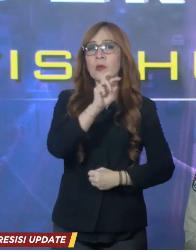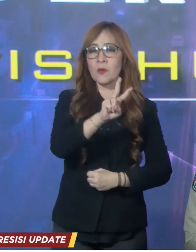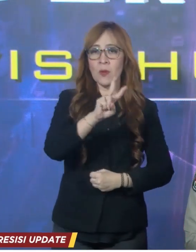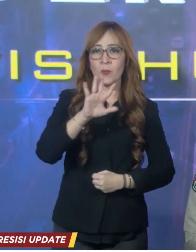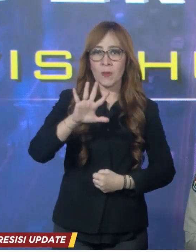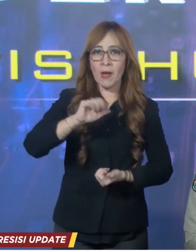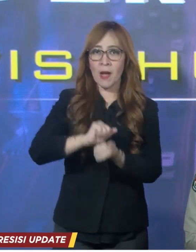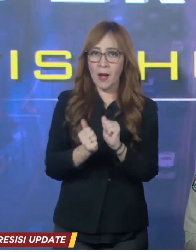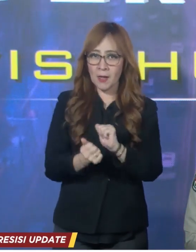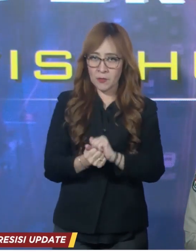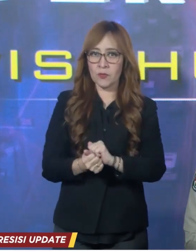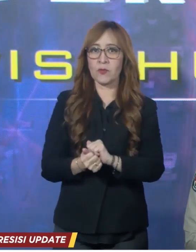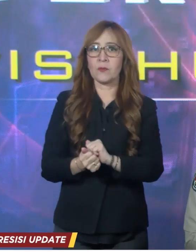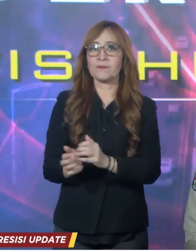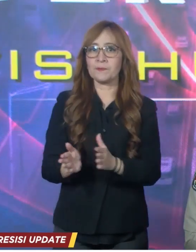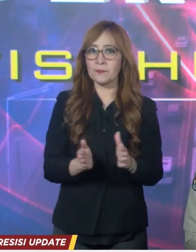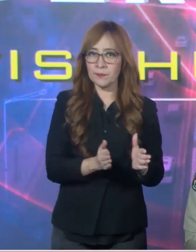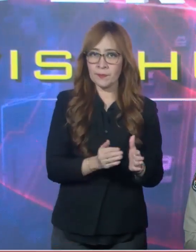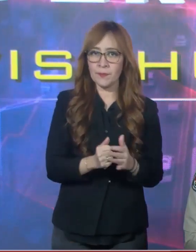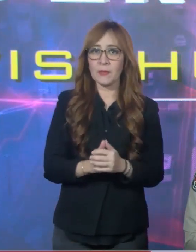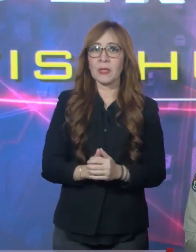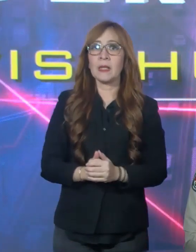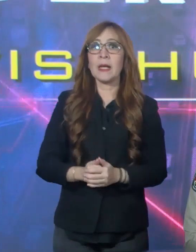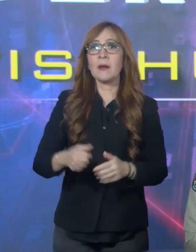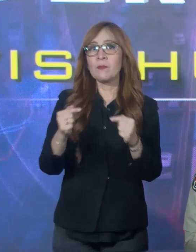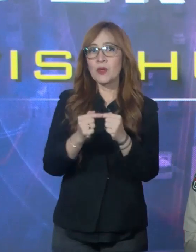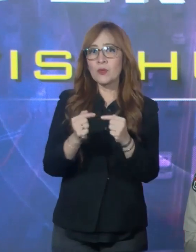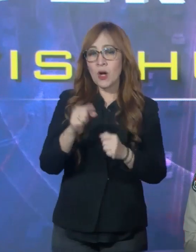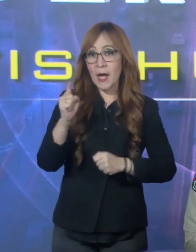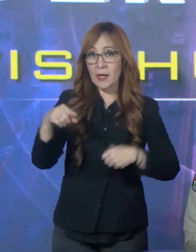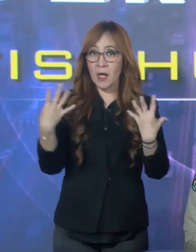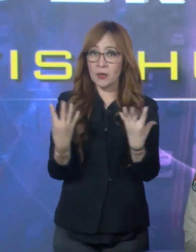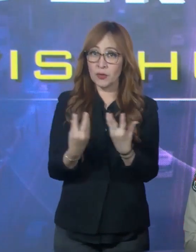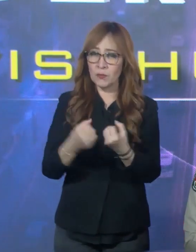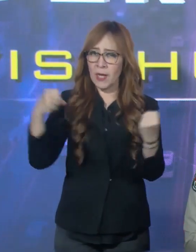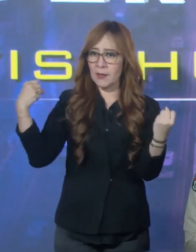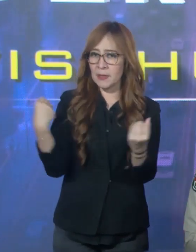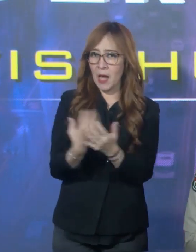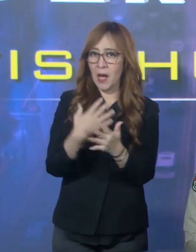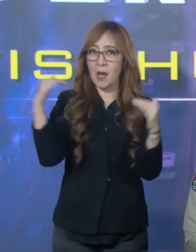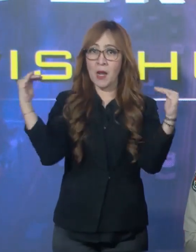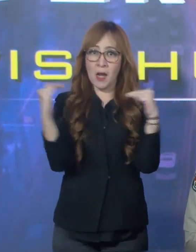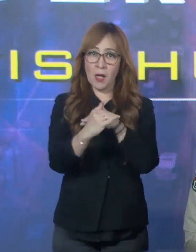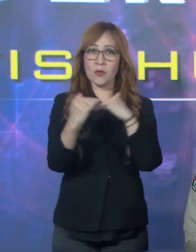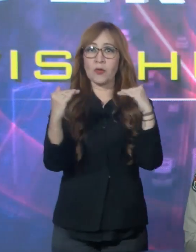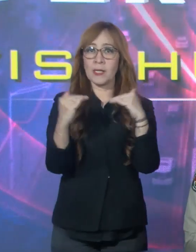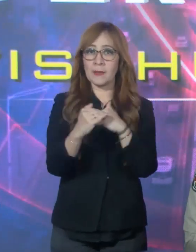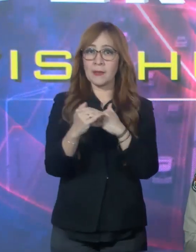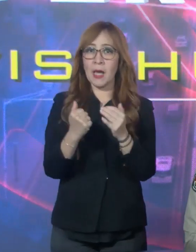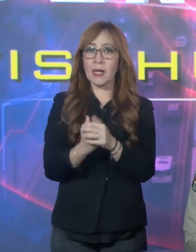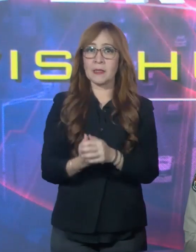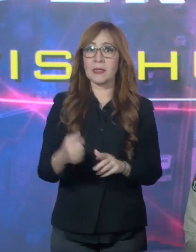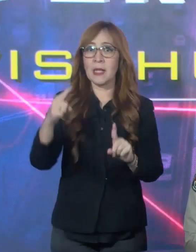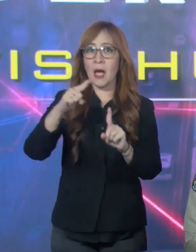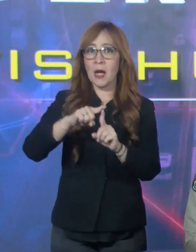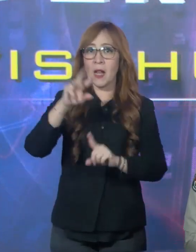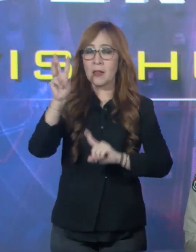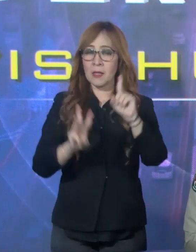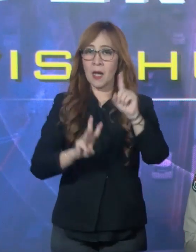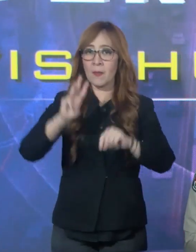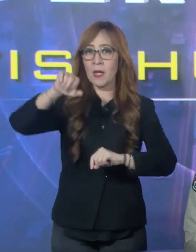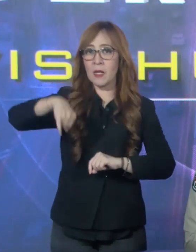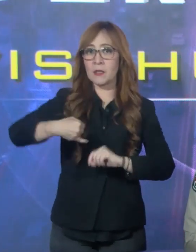sebanyak 25 kasus. Selanjutnya terkait dengan jumlah laka lantas yang terjadi pada